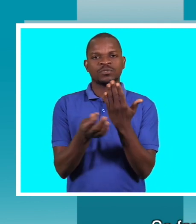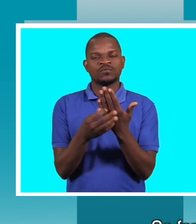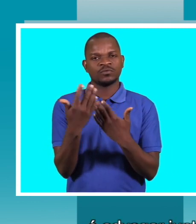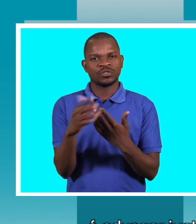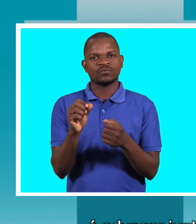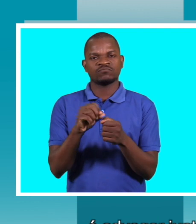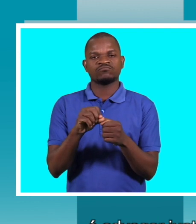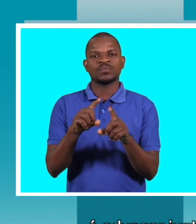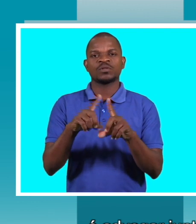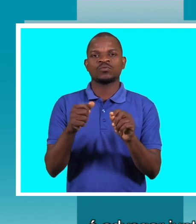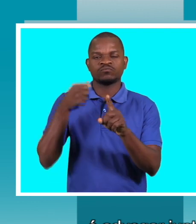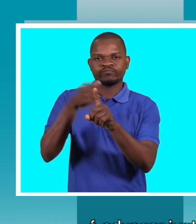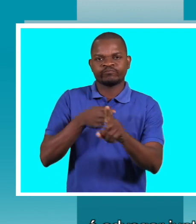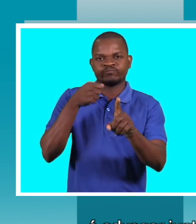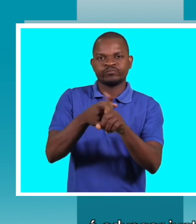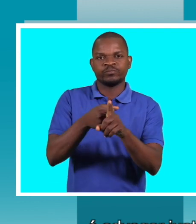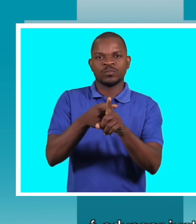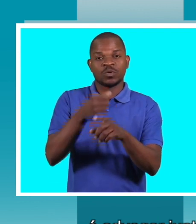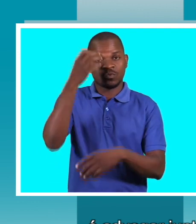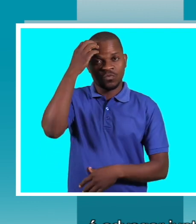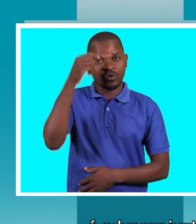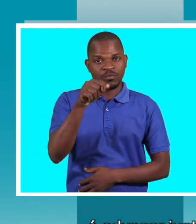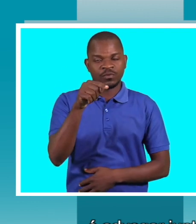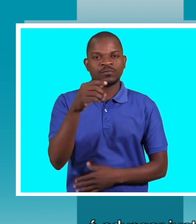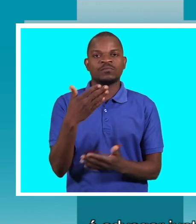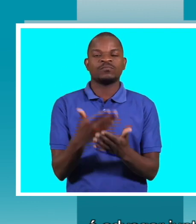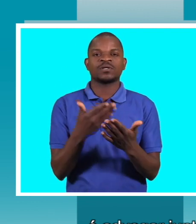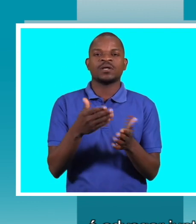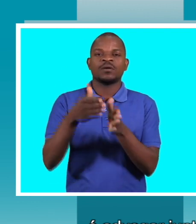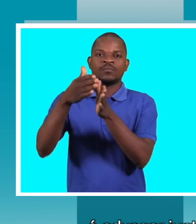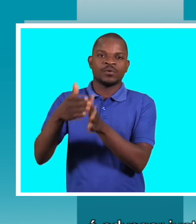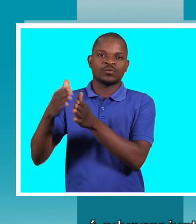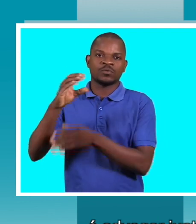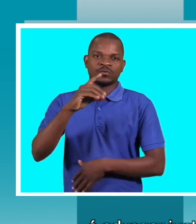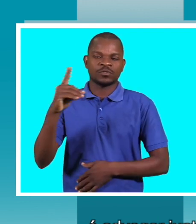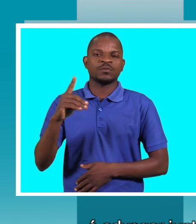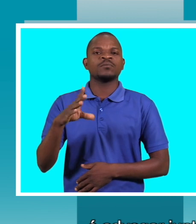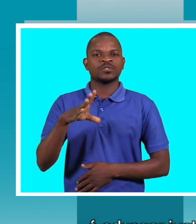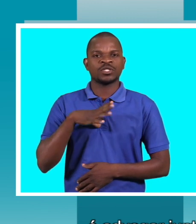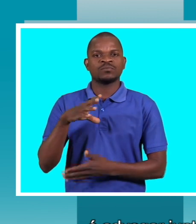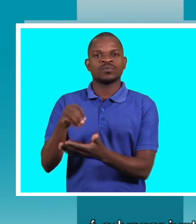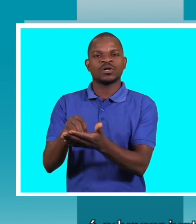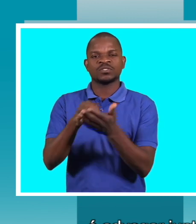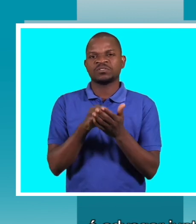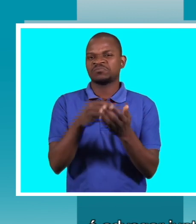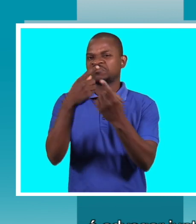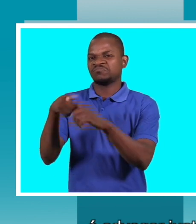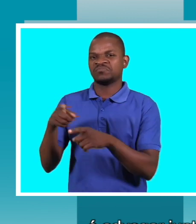é advocar junto ao governo, no sentido de que as pessoas com deficiência tenham acesso a diferentes tipos de